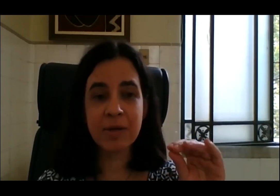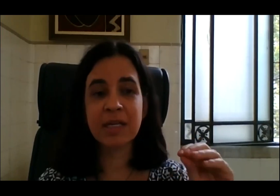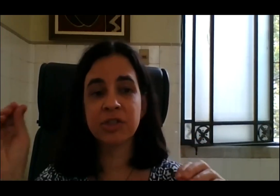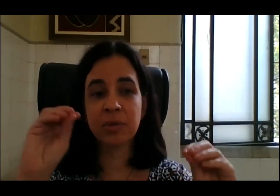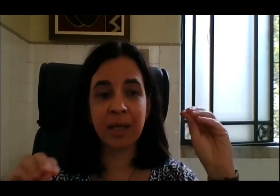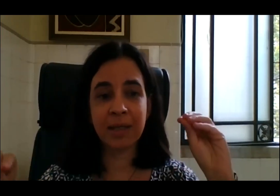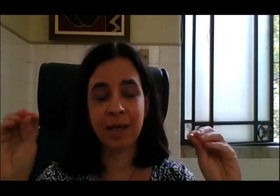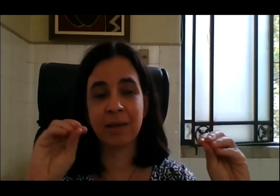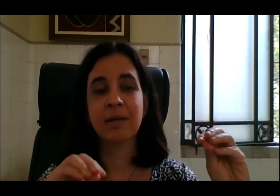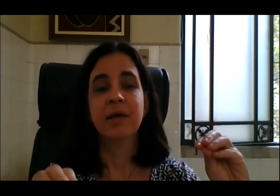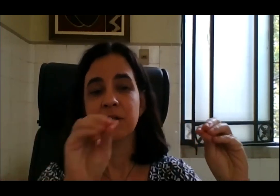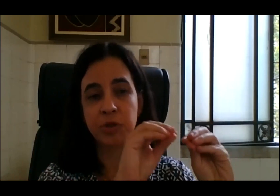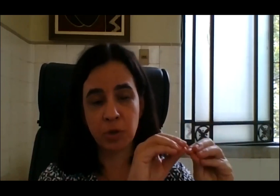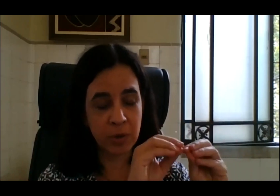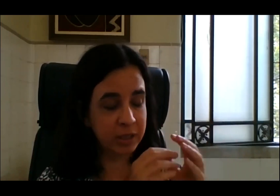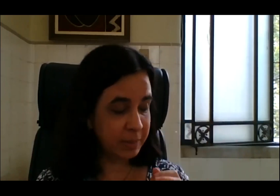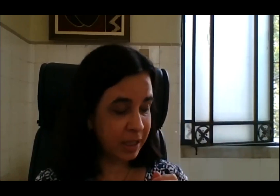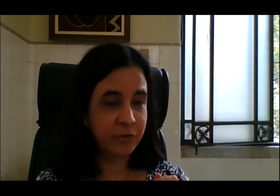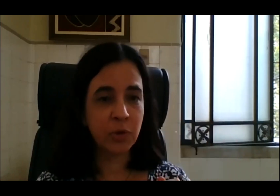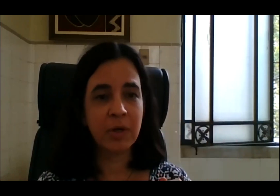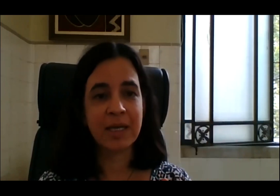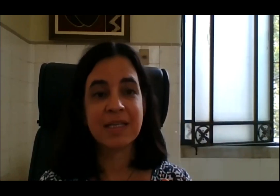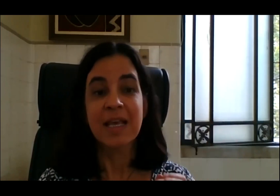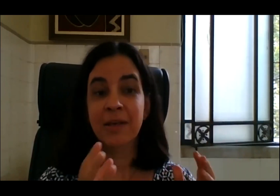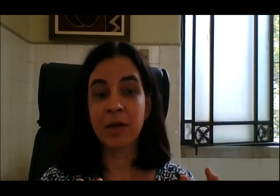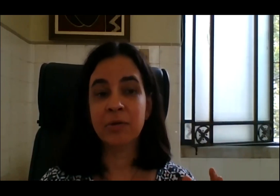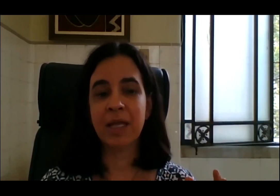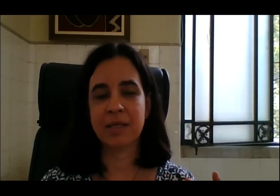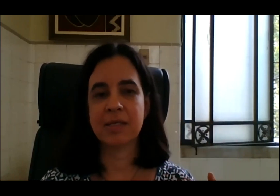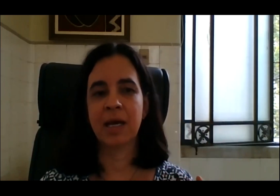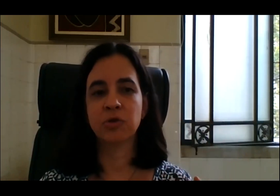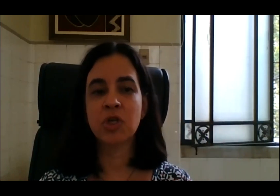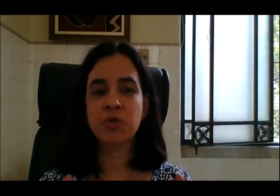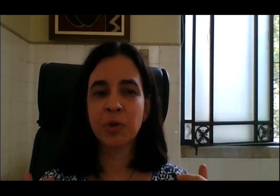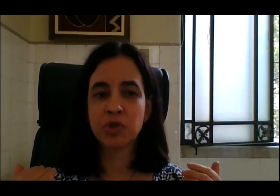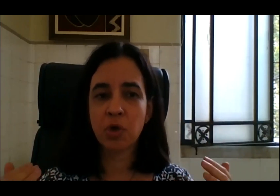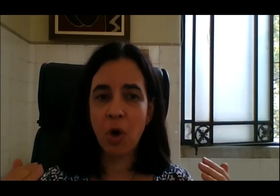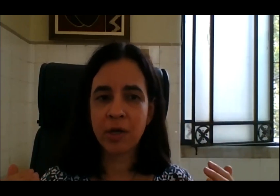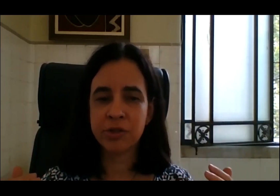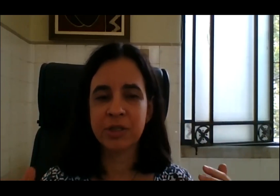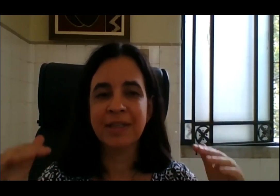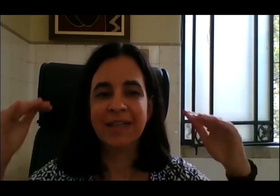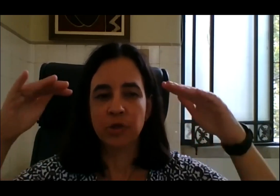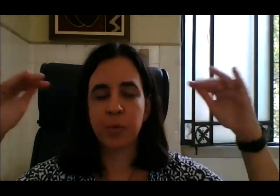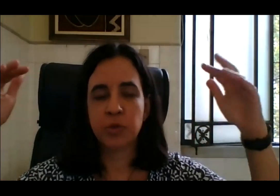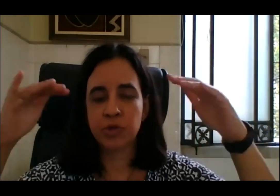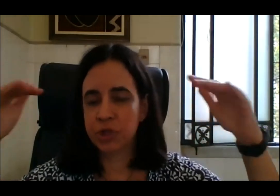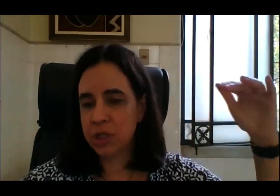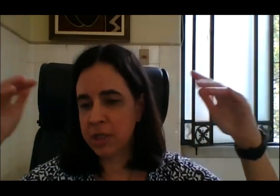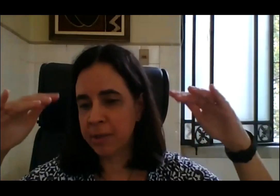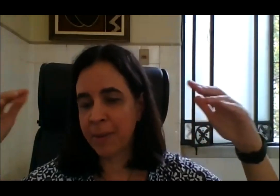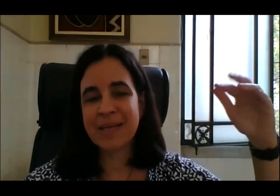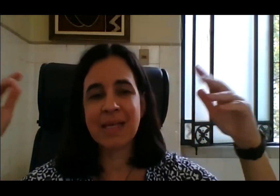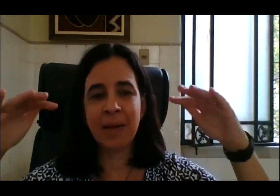e essa questão de concorrer também na livre concorrência. O que acontece? Os nossos pontos de corte, os pontos